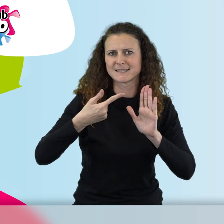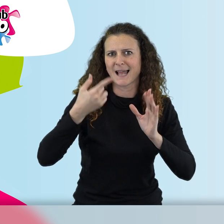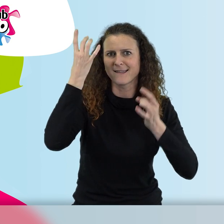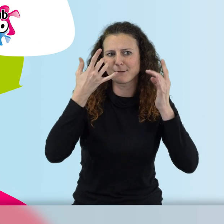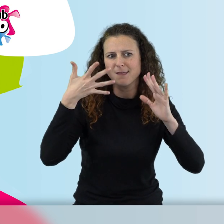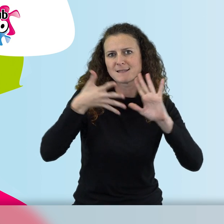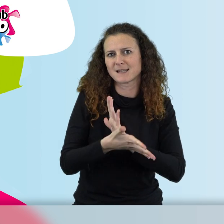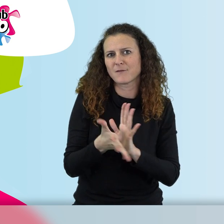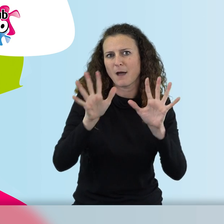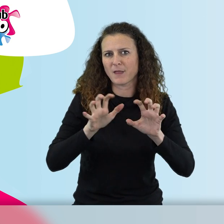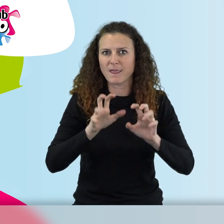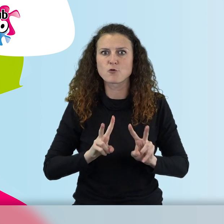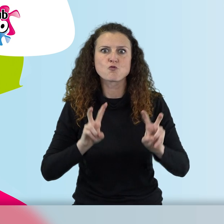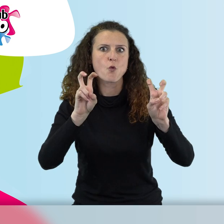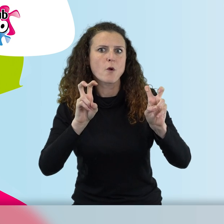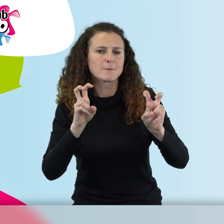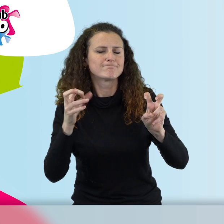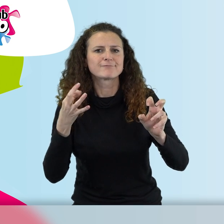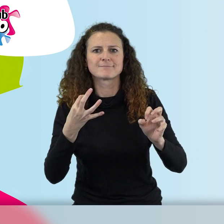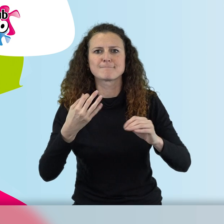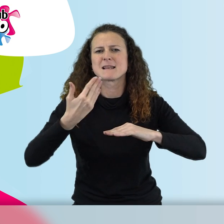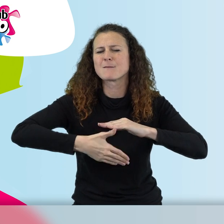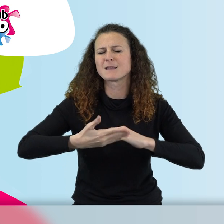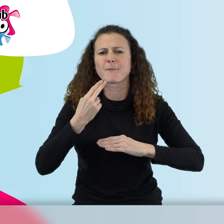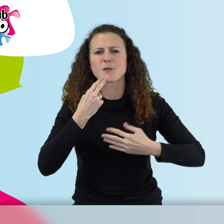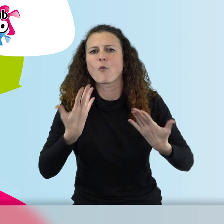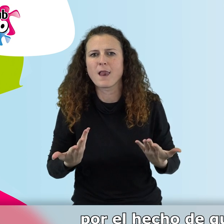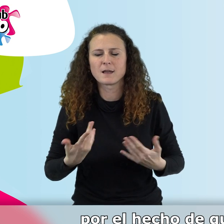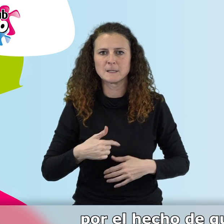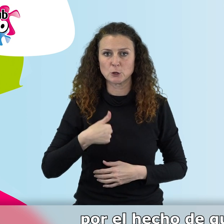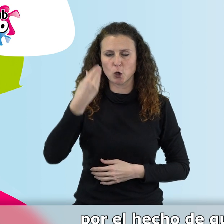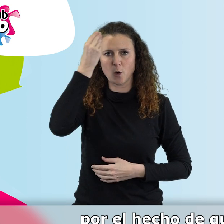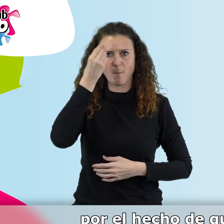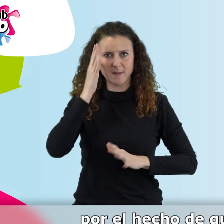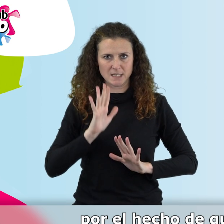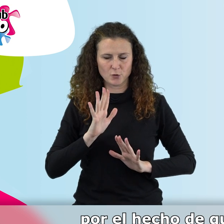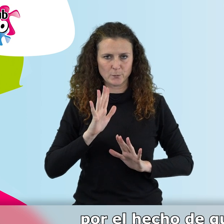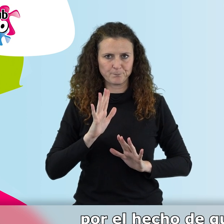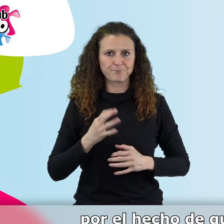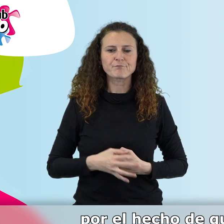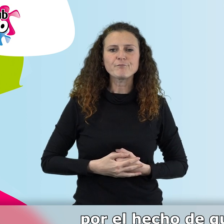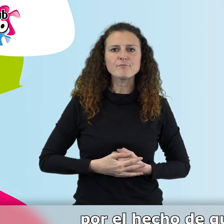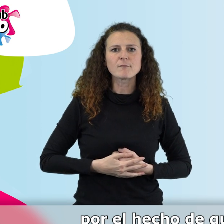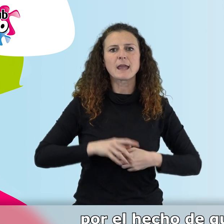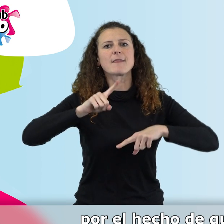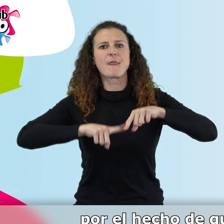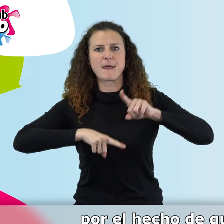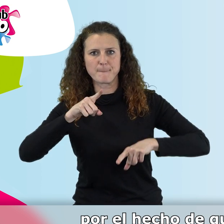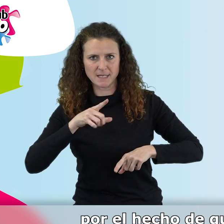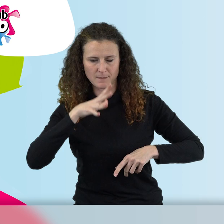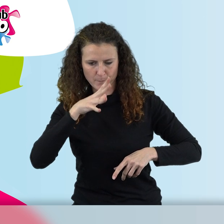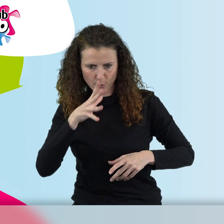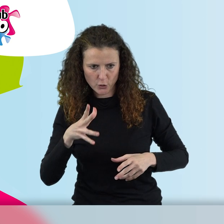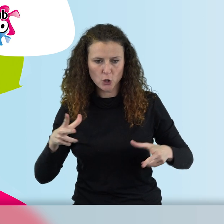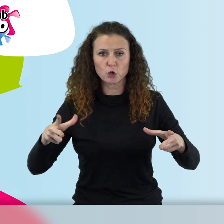Penso que todo está condicionado por el hecho de que estamos en una